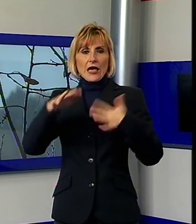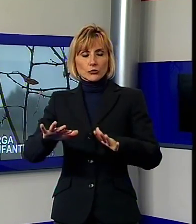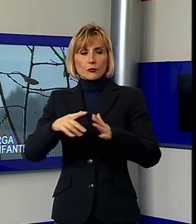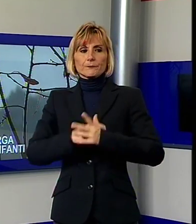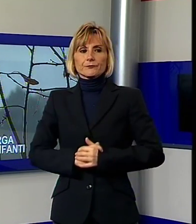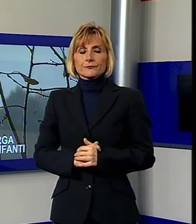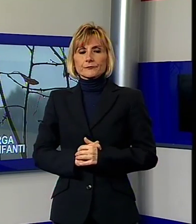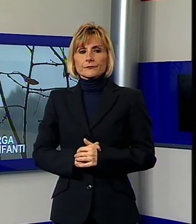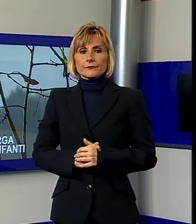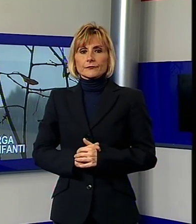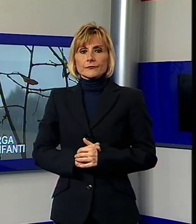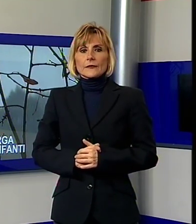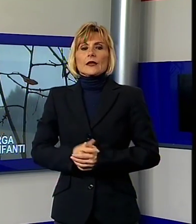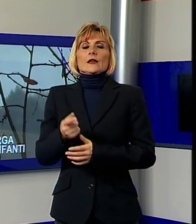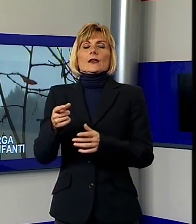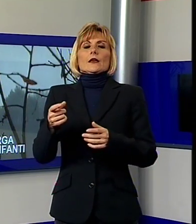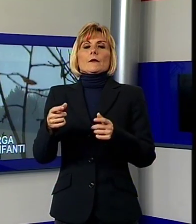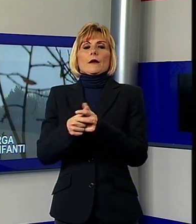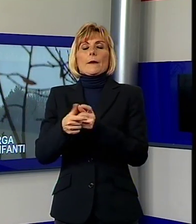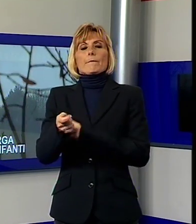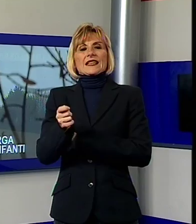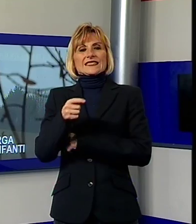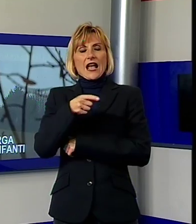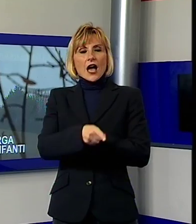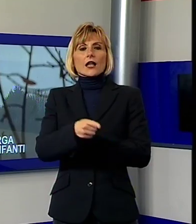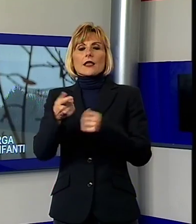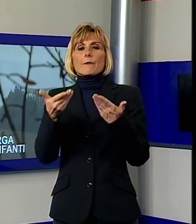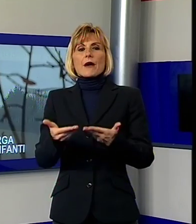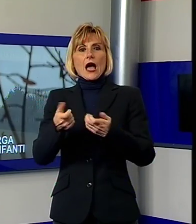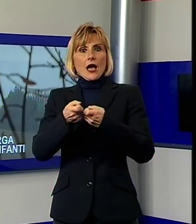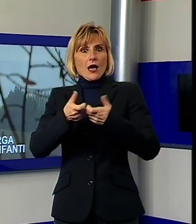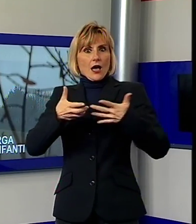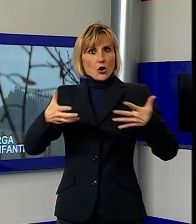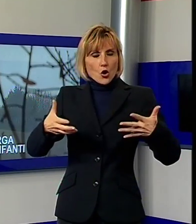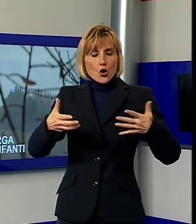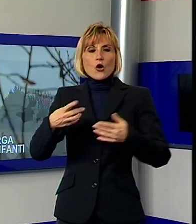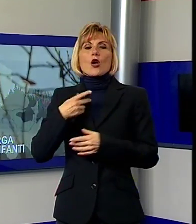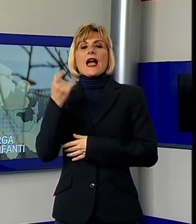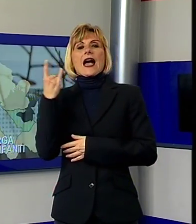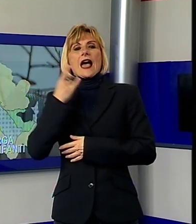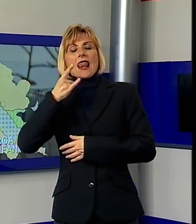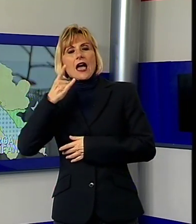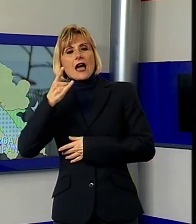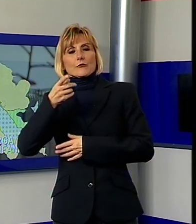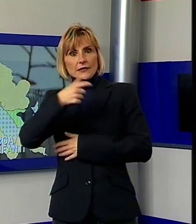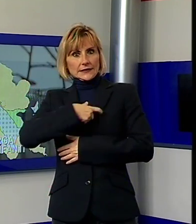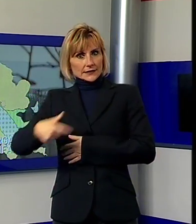Il parco si allarga, l'allarme di Bonfanti, la nuova perimetrazione del parco delle Apuane preoccupa il sindaco di